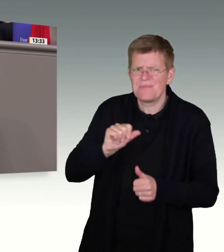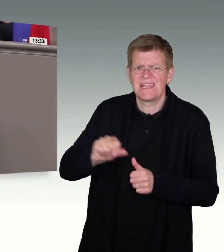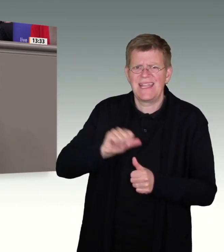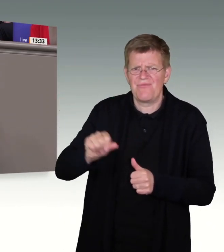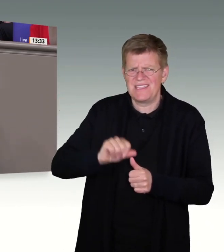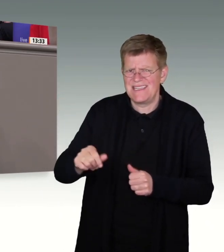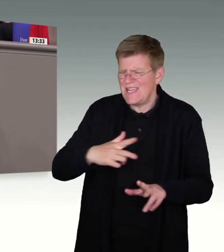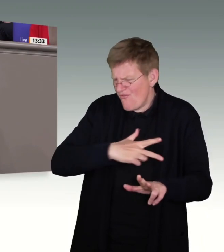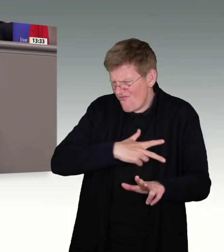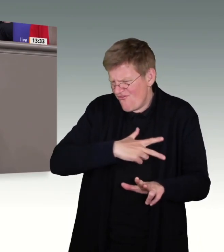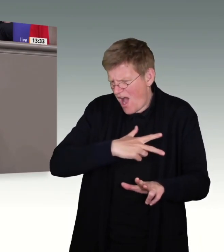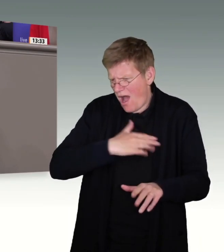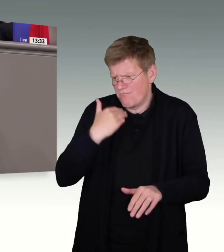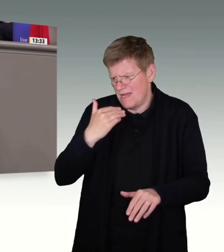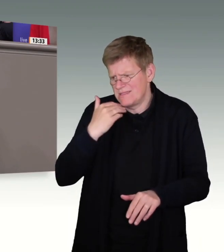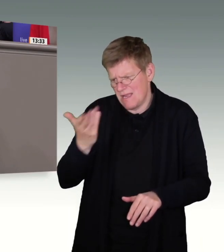Wahrheitsliebe.